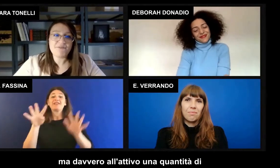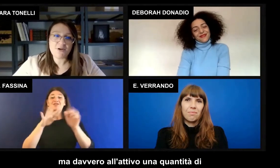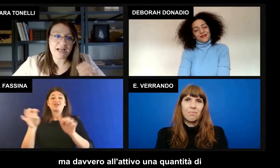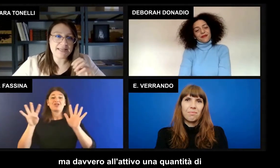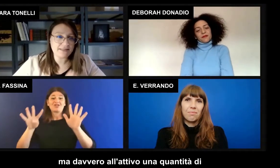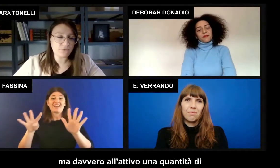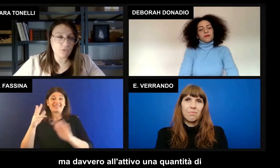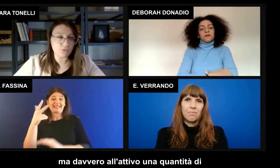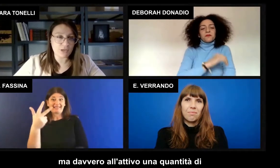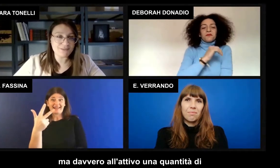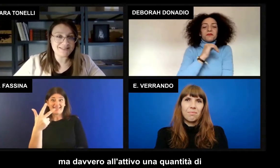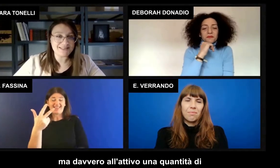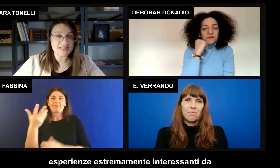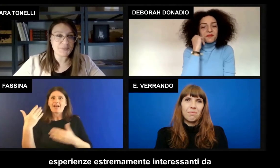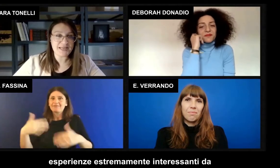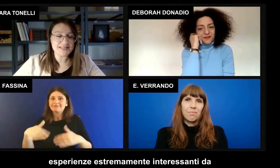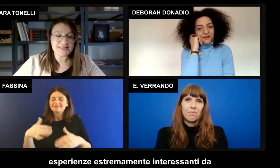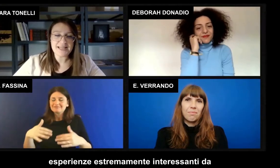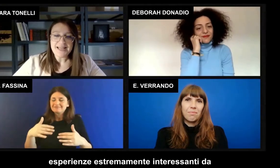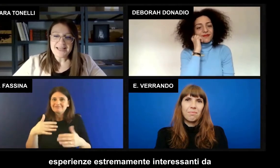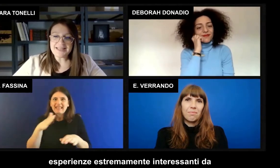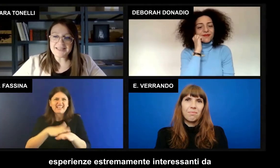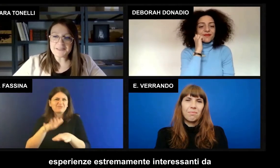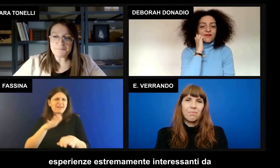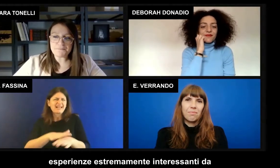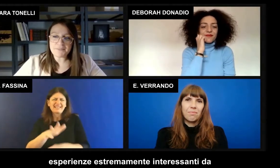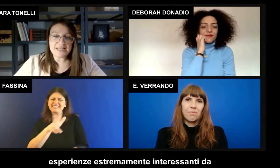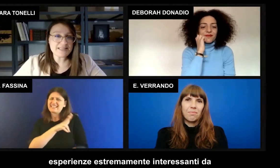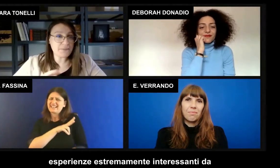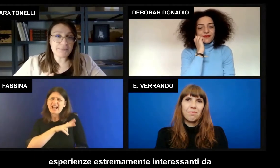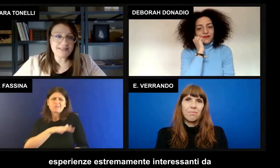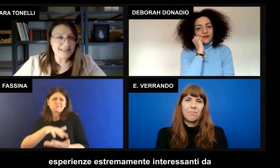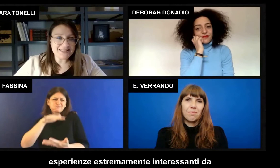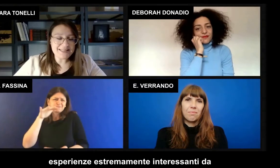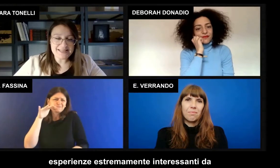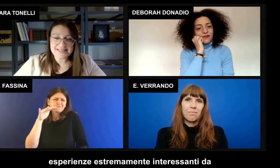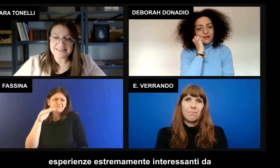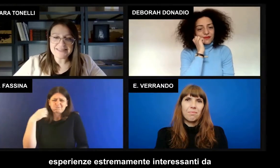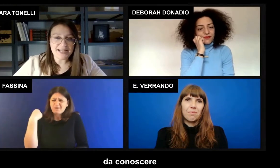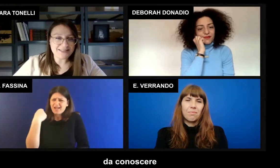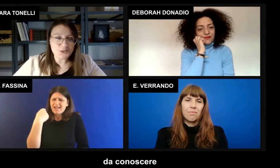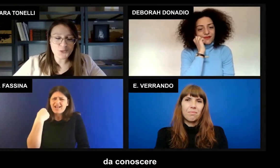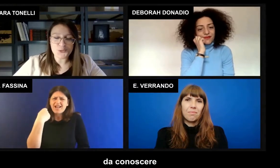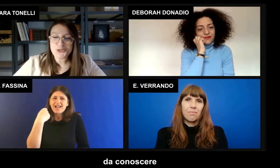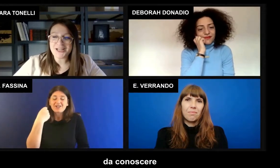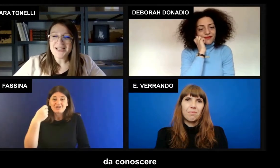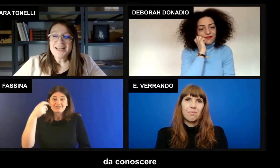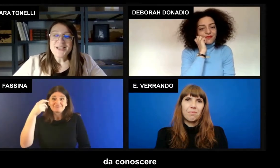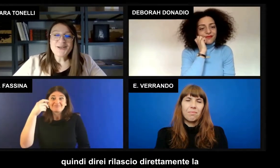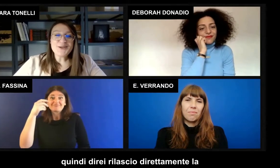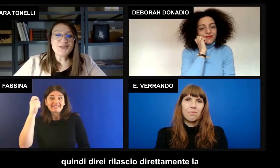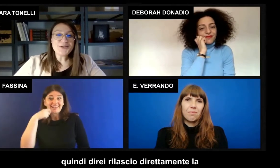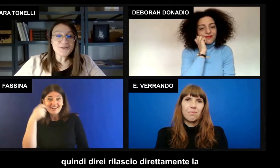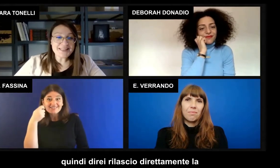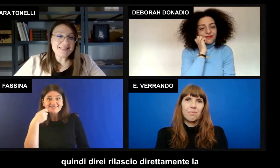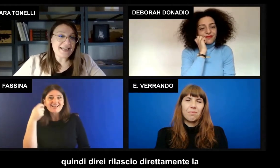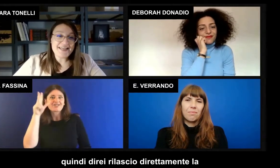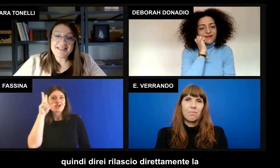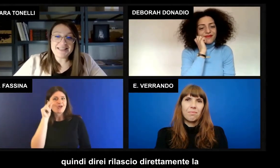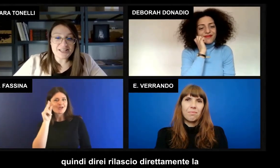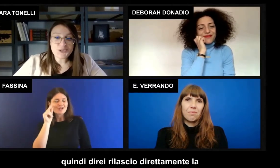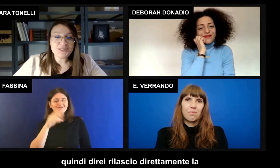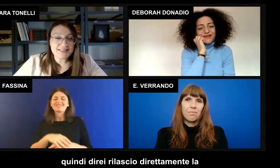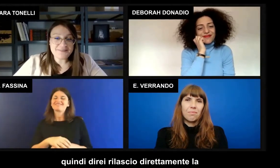davvero all'attivo una quantità di esperienze estremamente interessanti da conoscere. Quindi